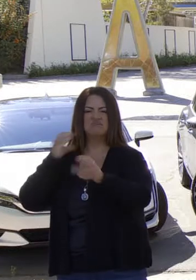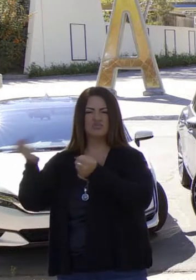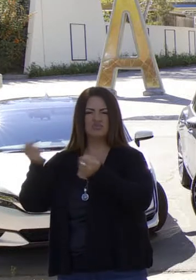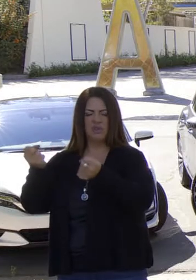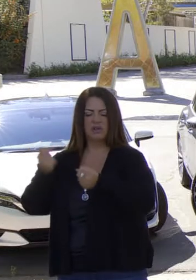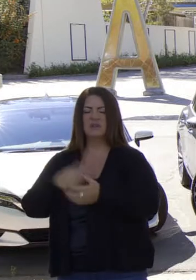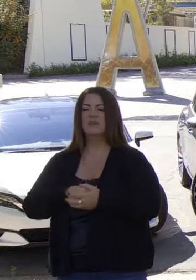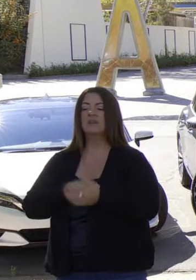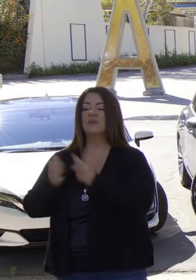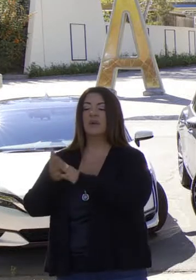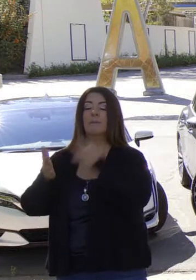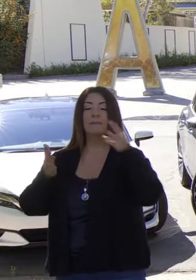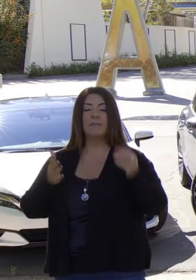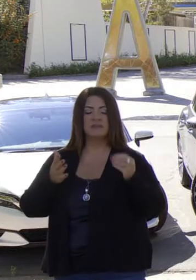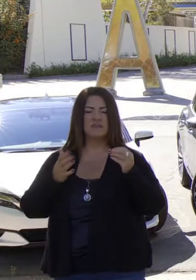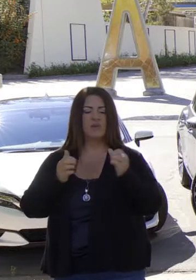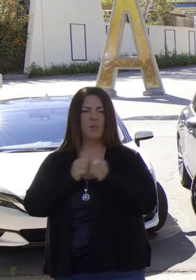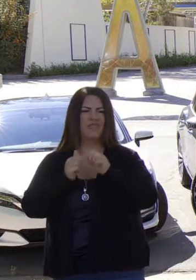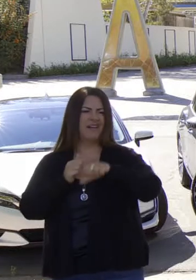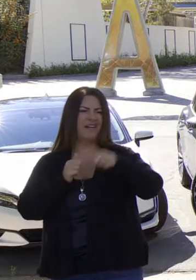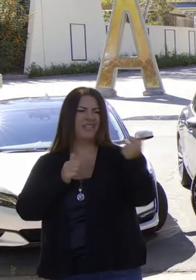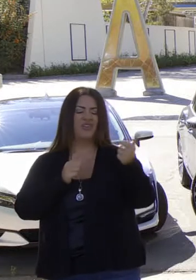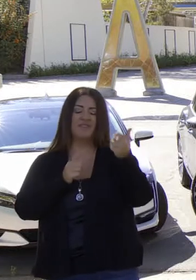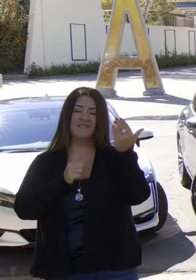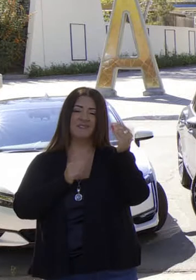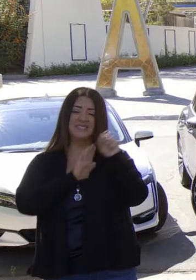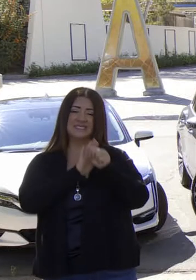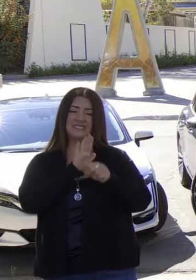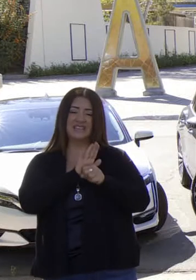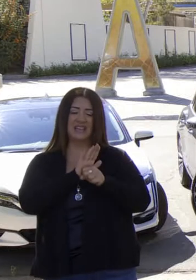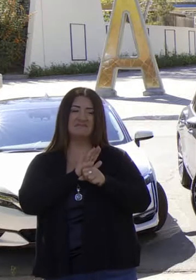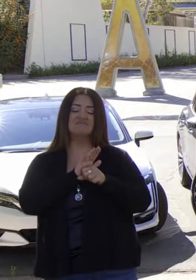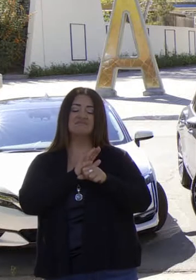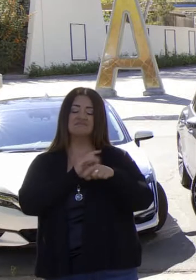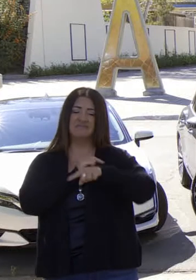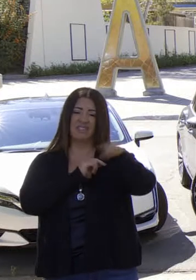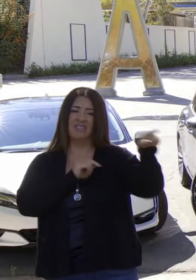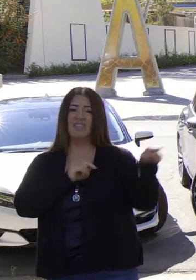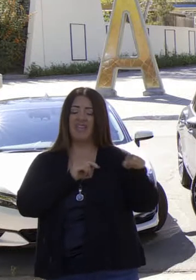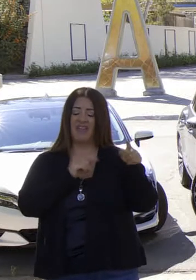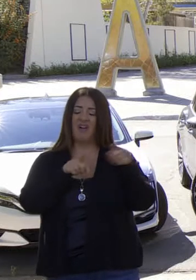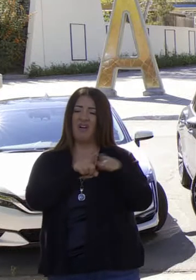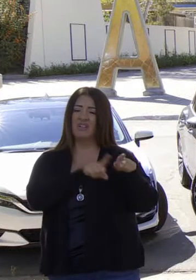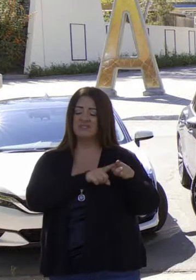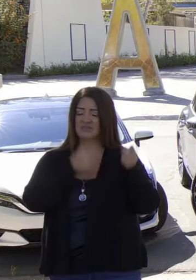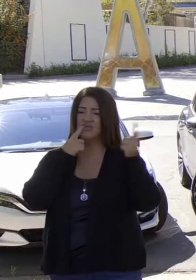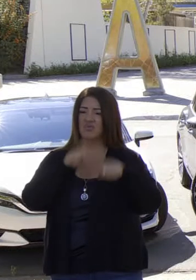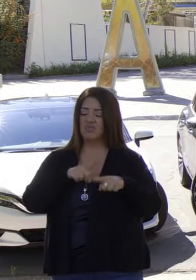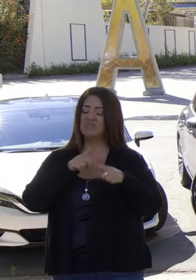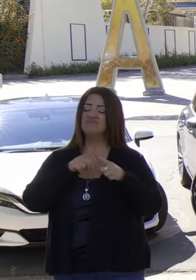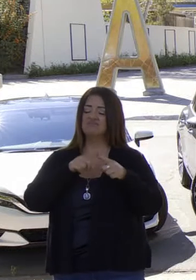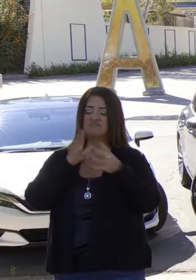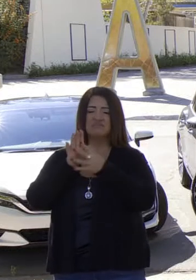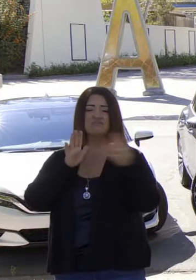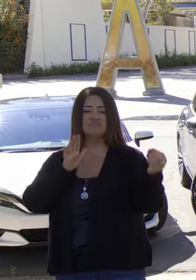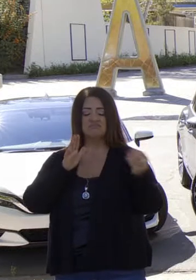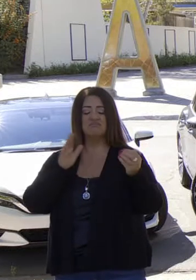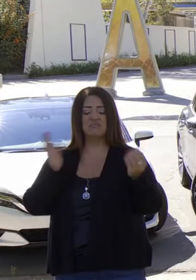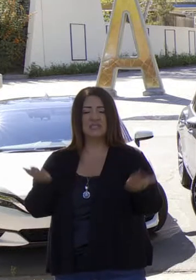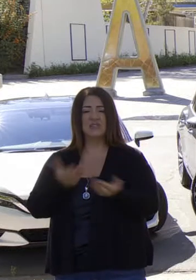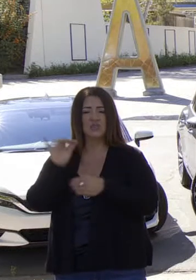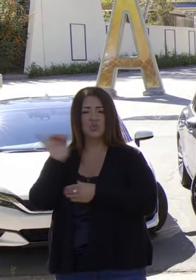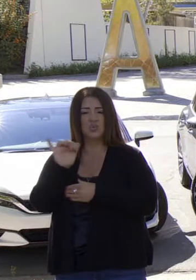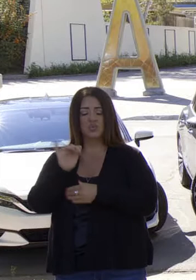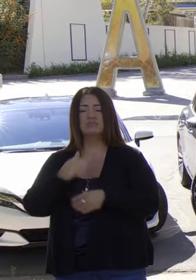regla. También se están replicando en otros 15 estados que se han comprometido a este